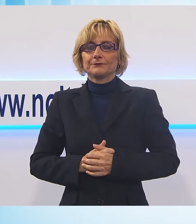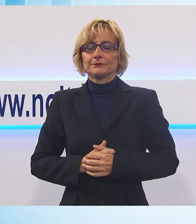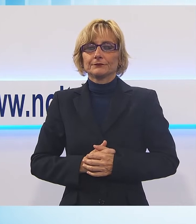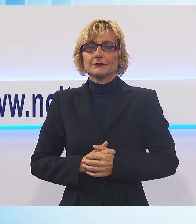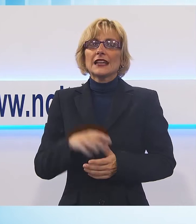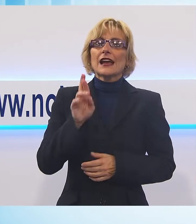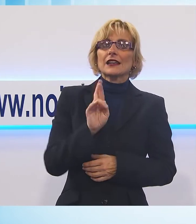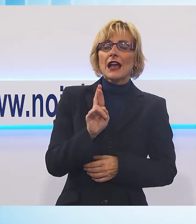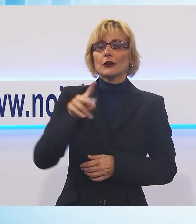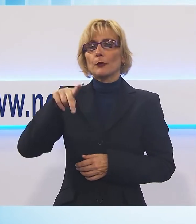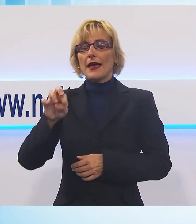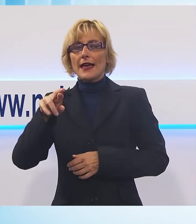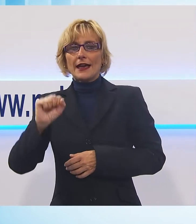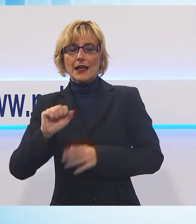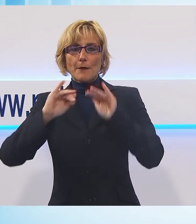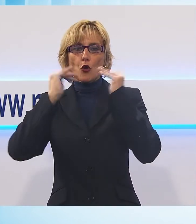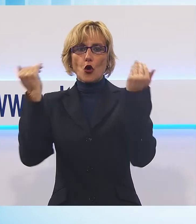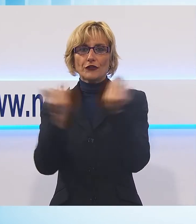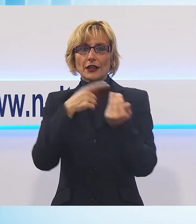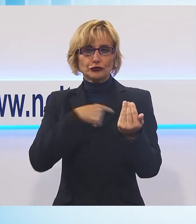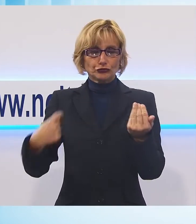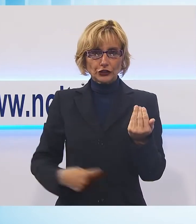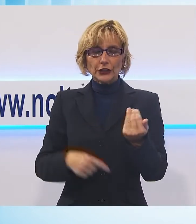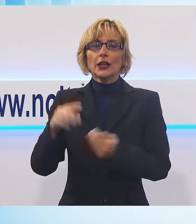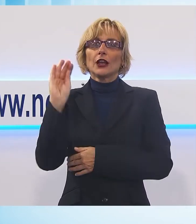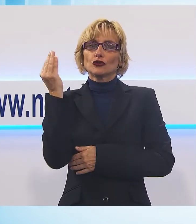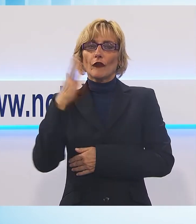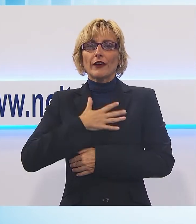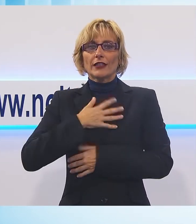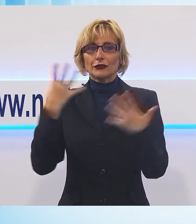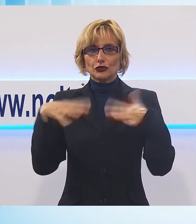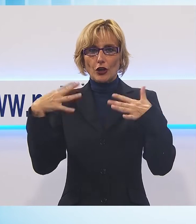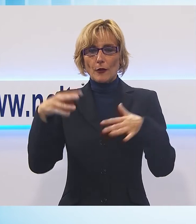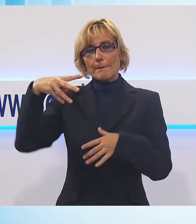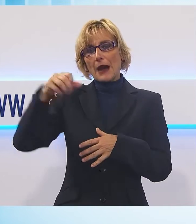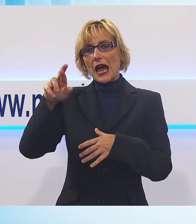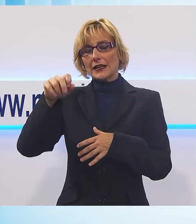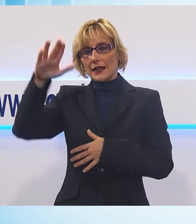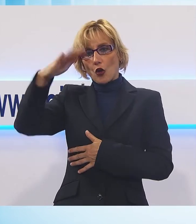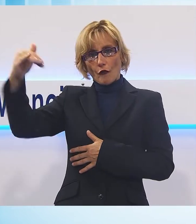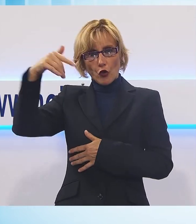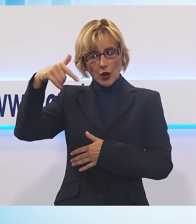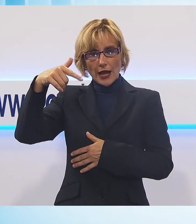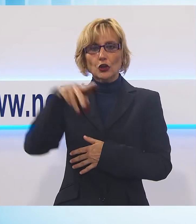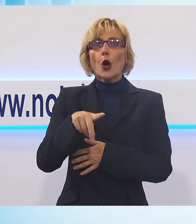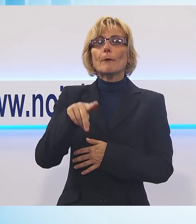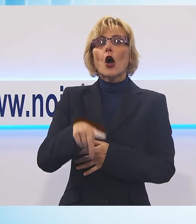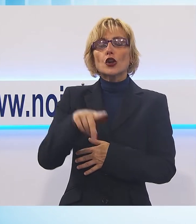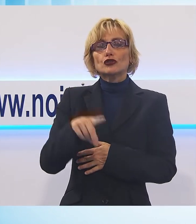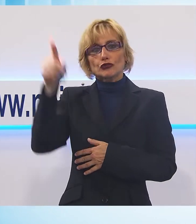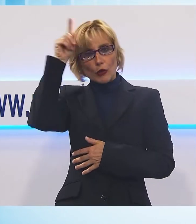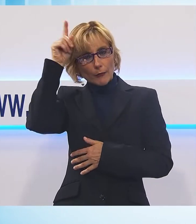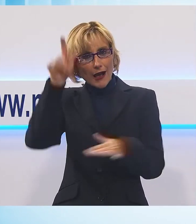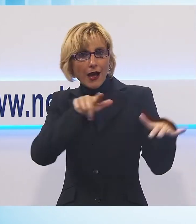Riccardo Pera al Mondiale in Cina, il 19enne pilota di Marlia convocato dalla Porsche Germania per partecipare la prossima